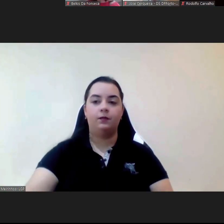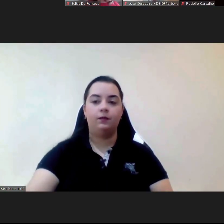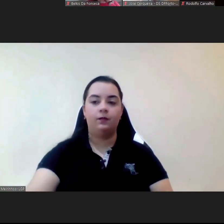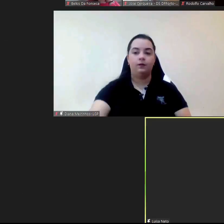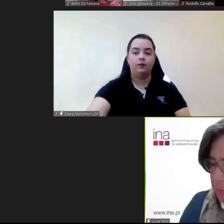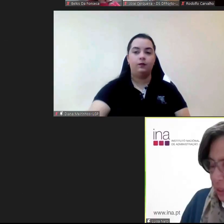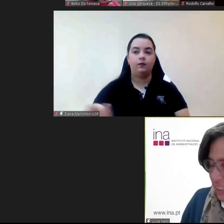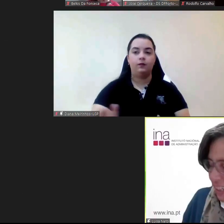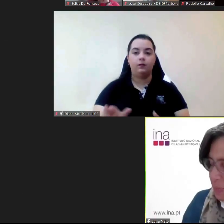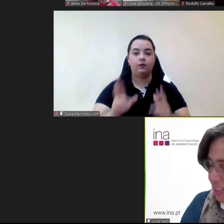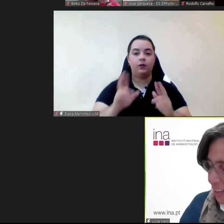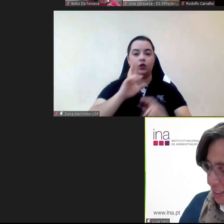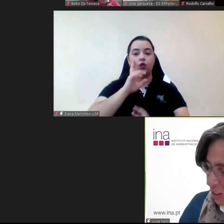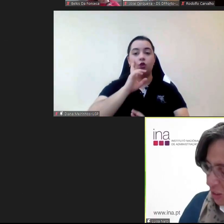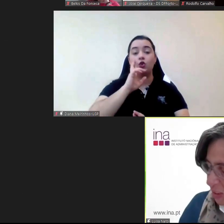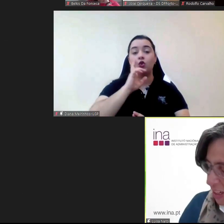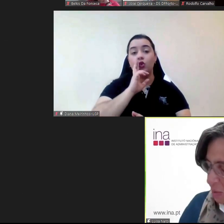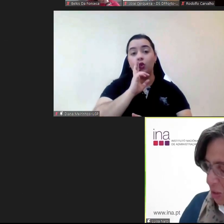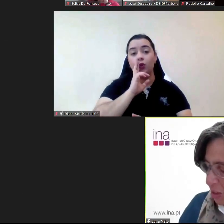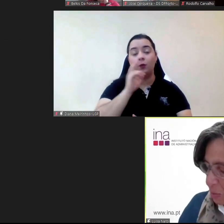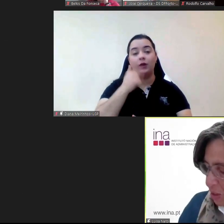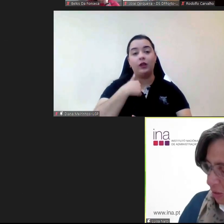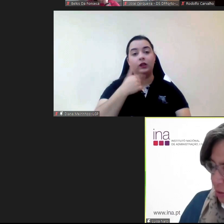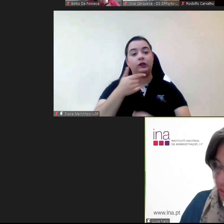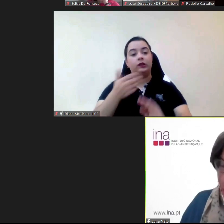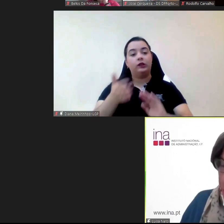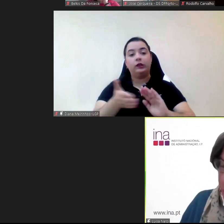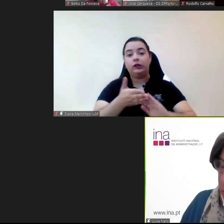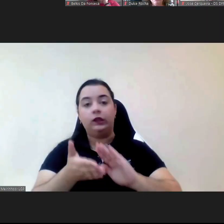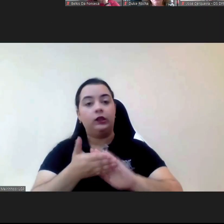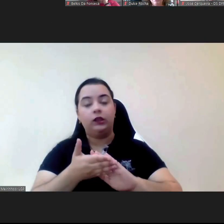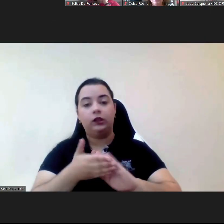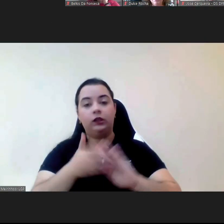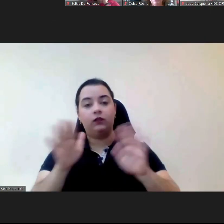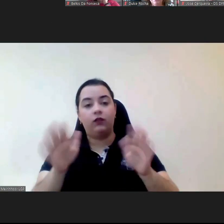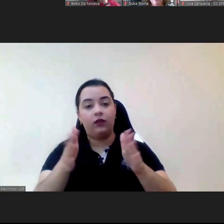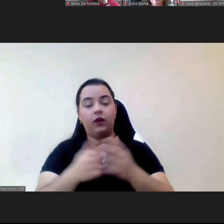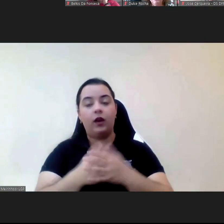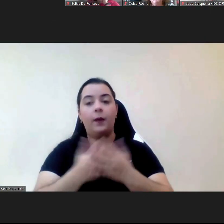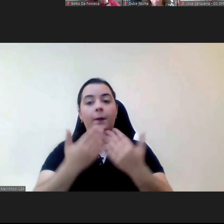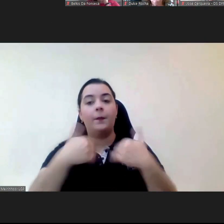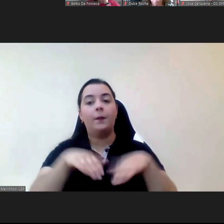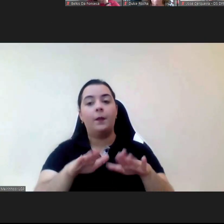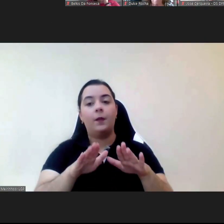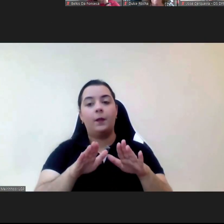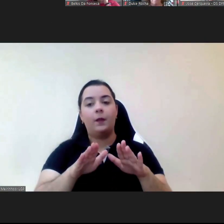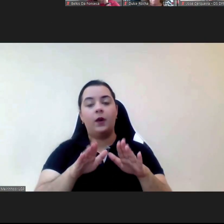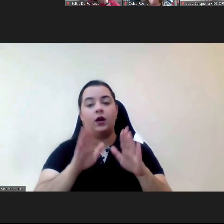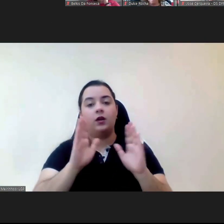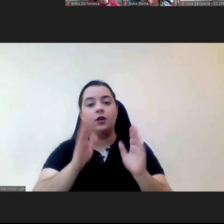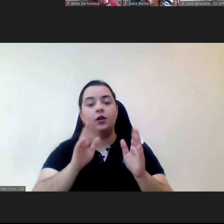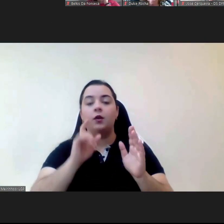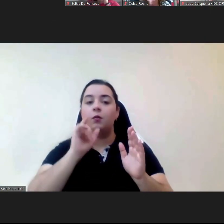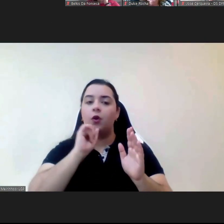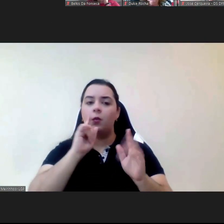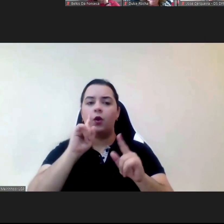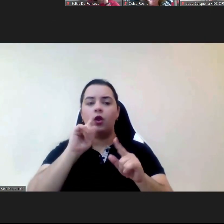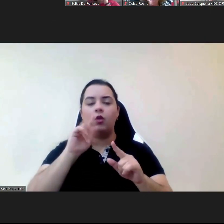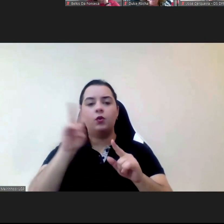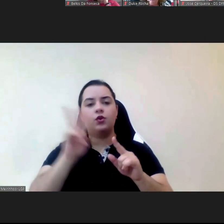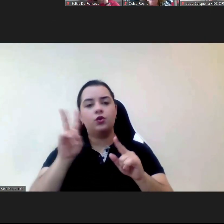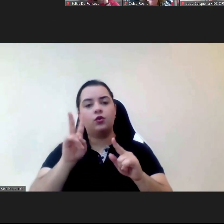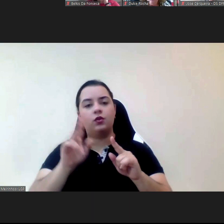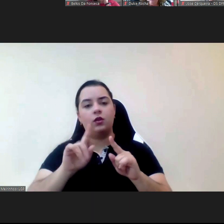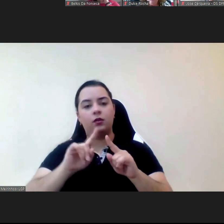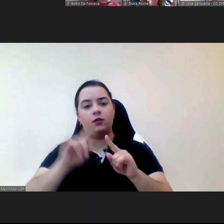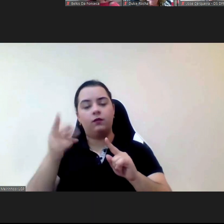por ter apressado neste final mas temos ainda a ocasião para uma segunda ronda em relação a a inferência ao